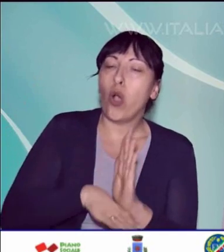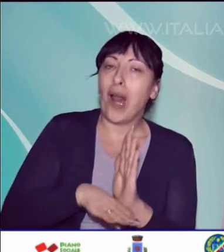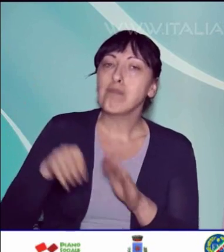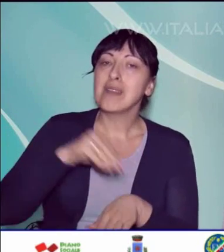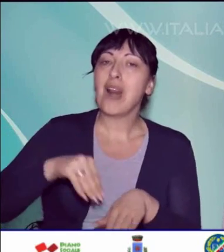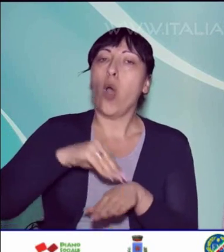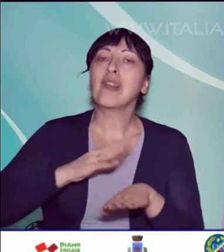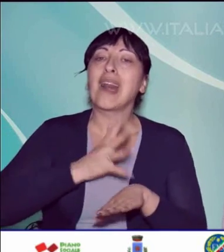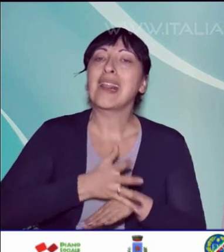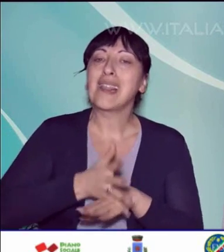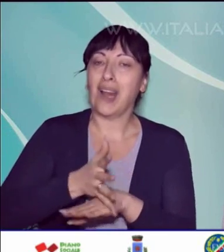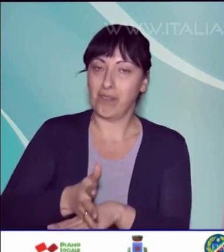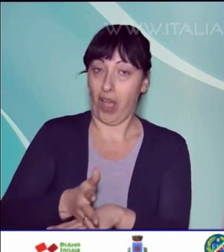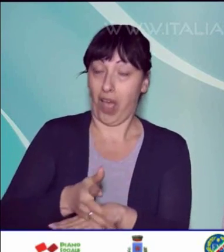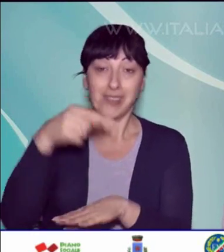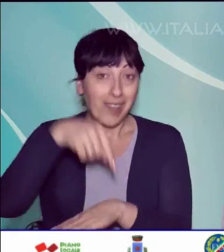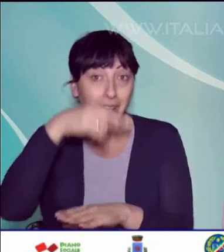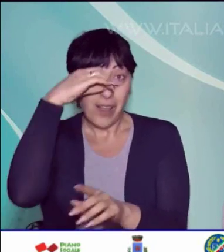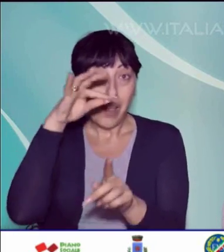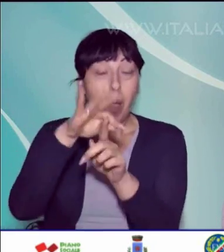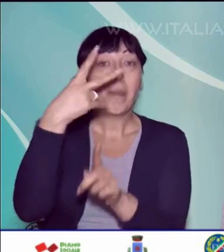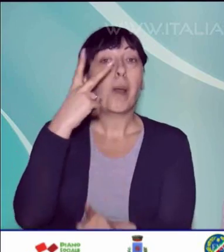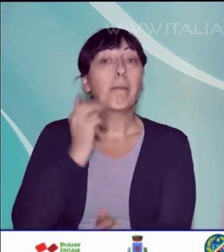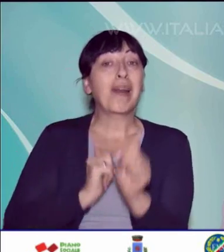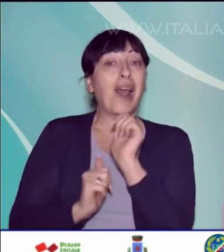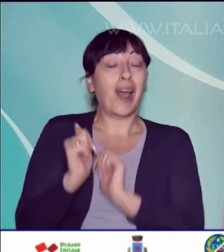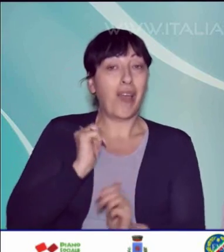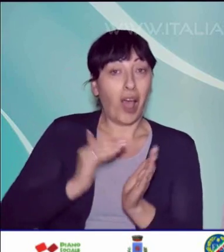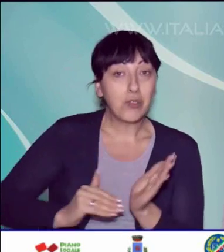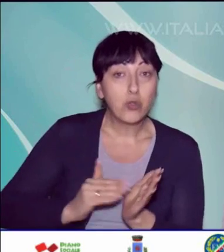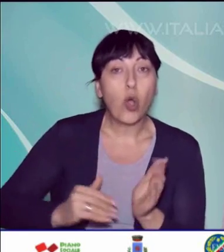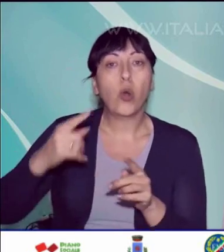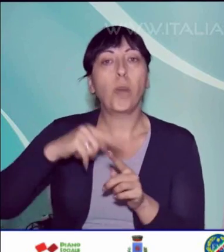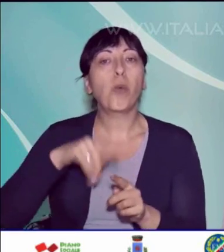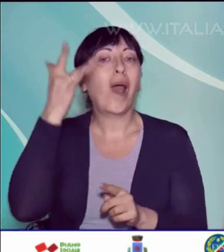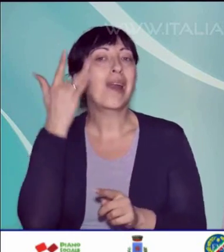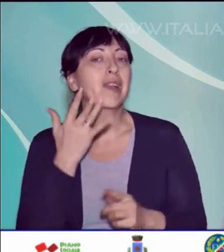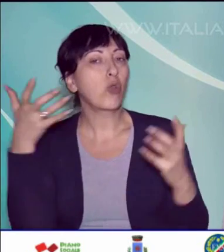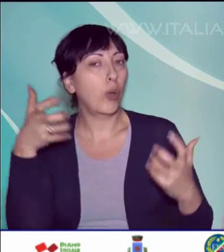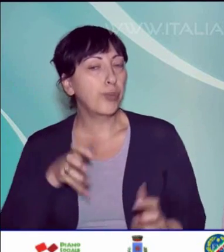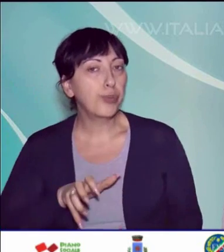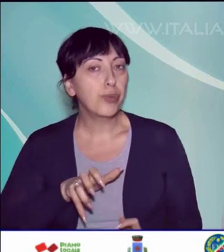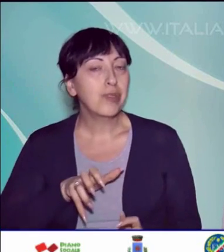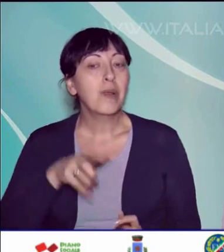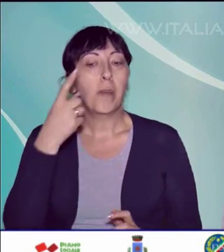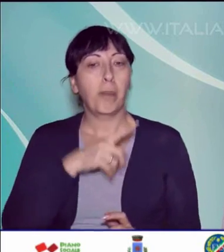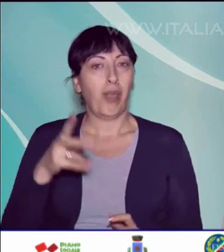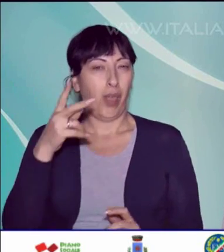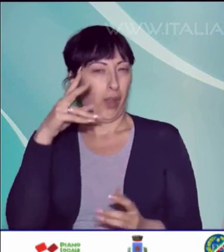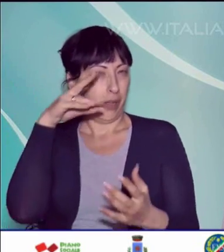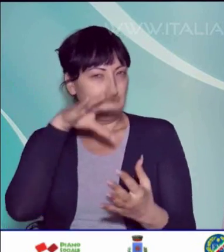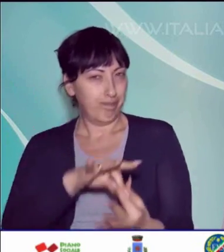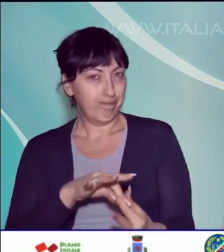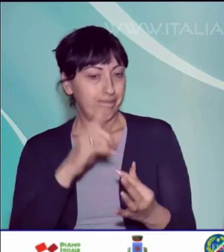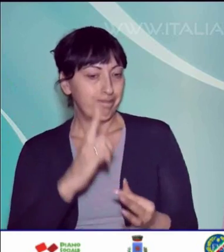di interventi finalizzati alla prevenzione e riduzione del rischio connesso alla vulnerabilità